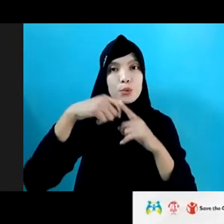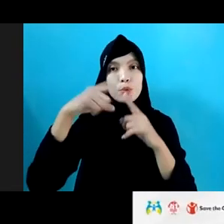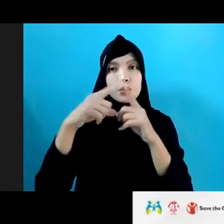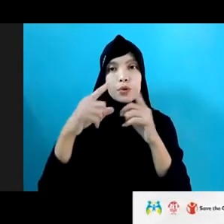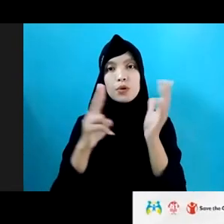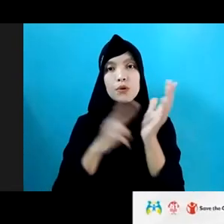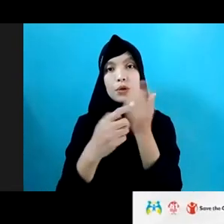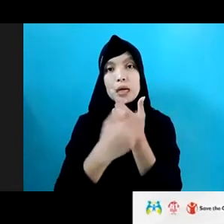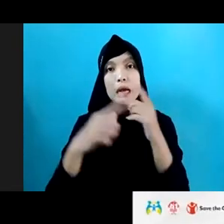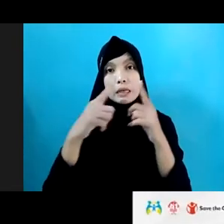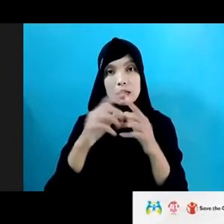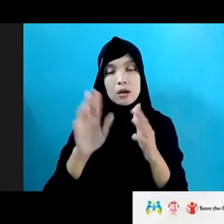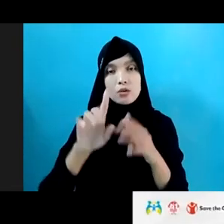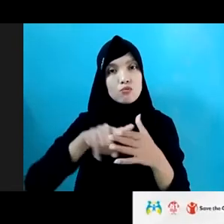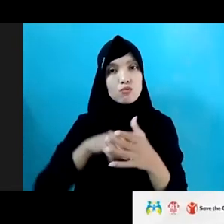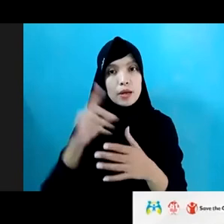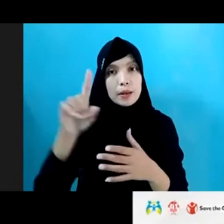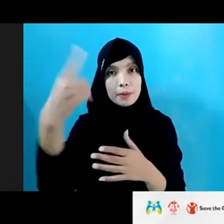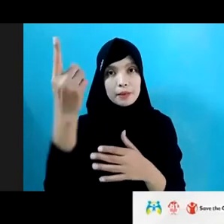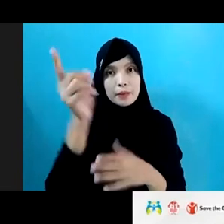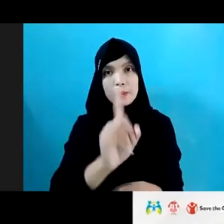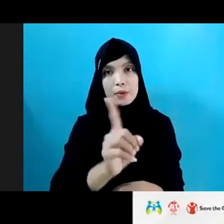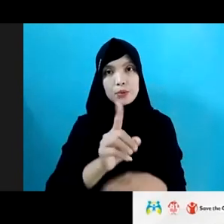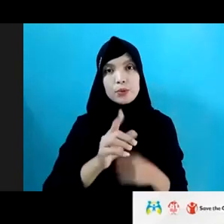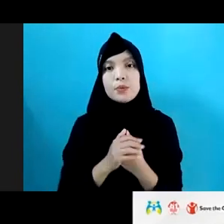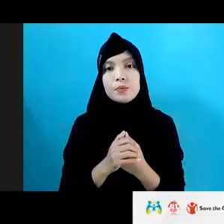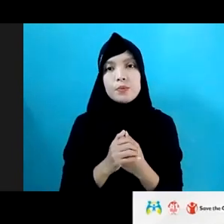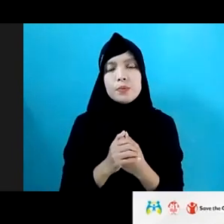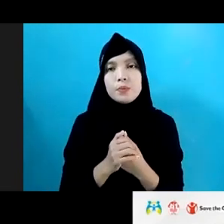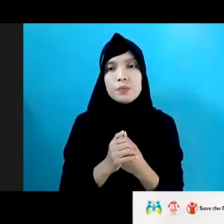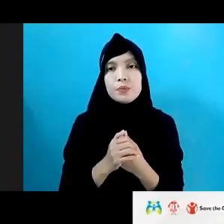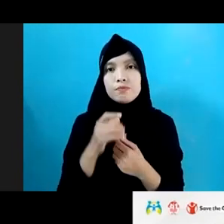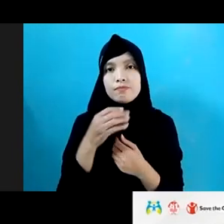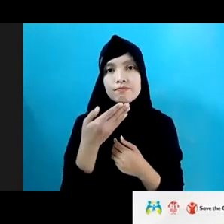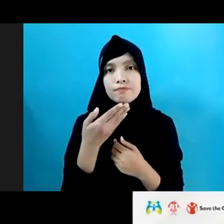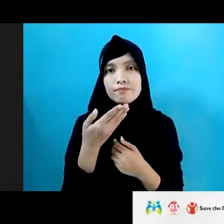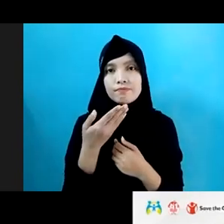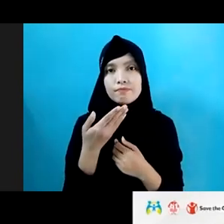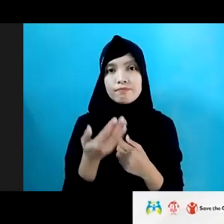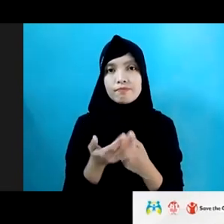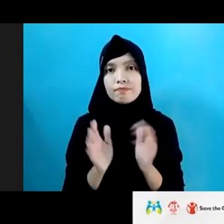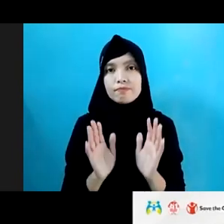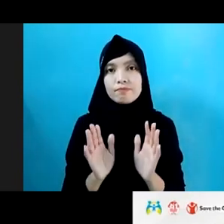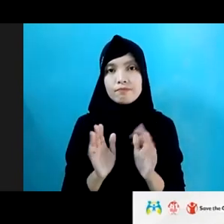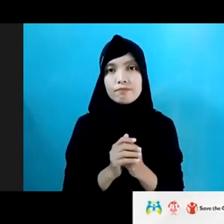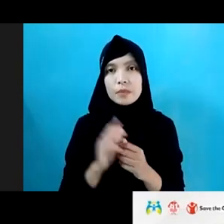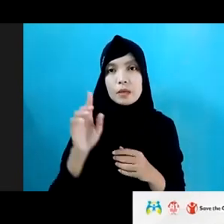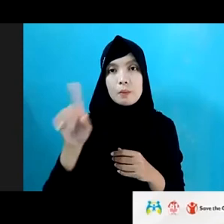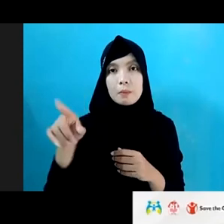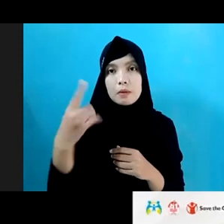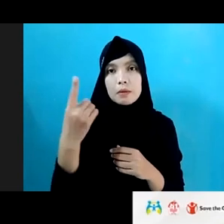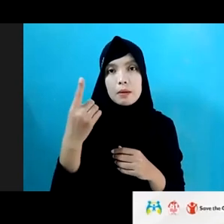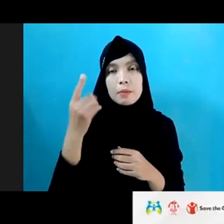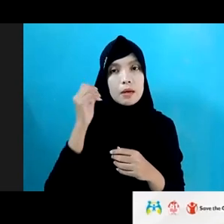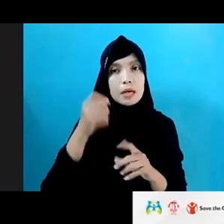pertama, Ibu, ada